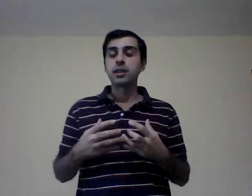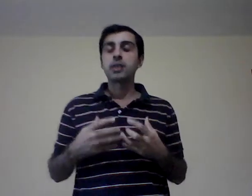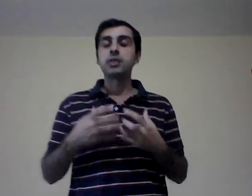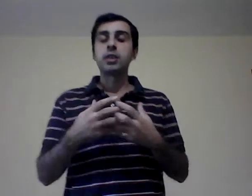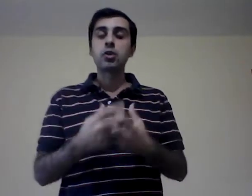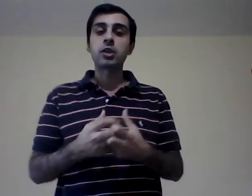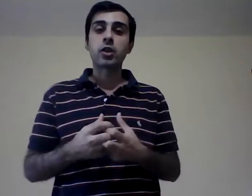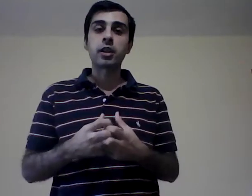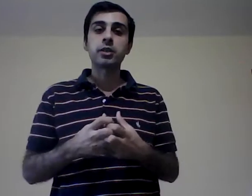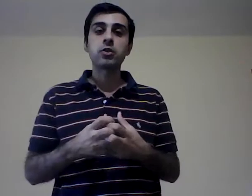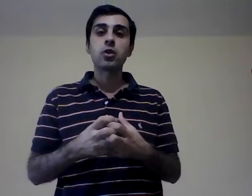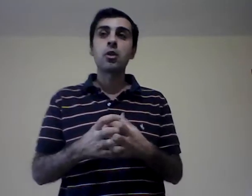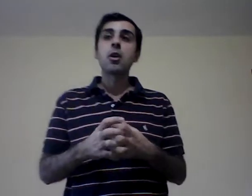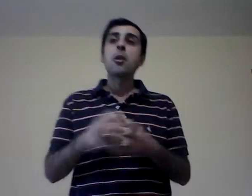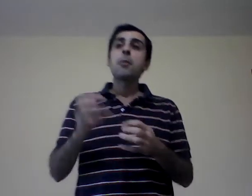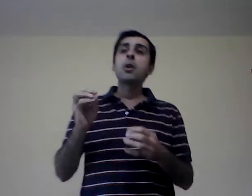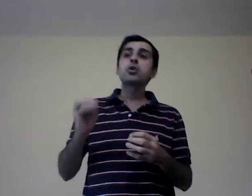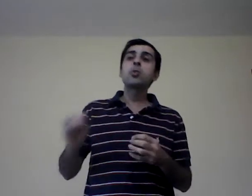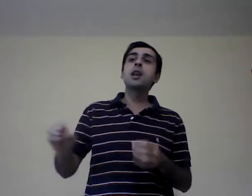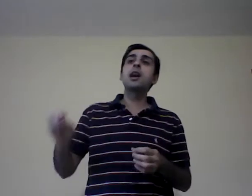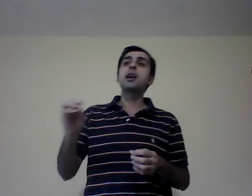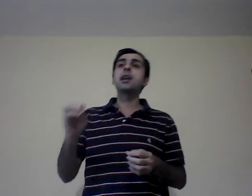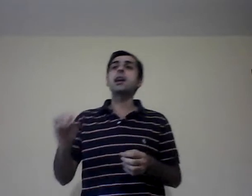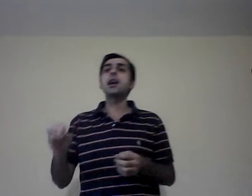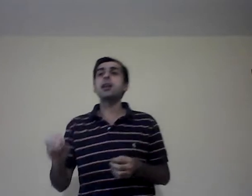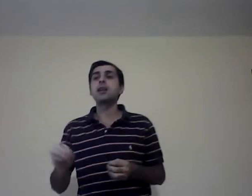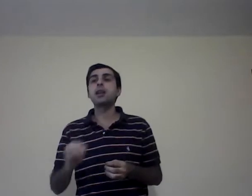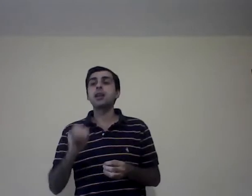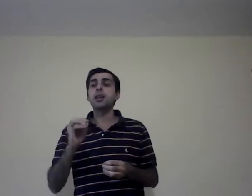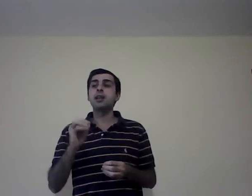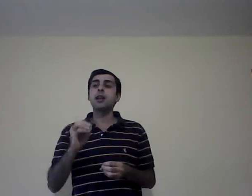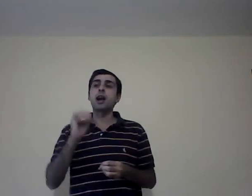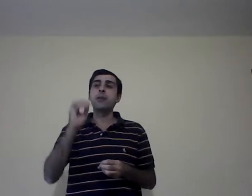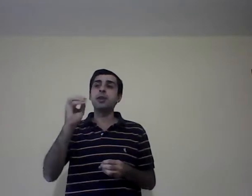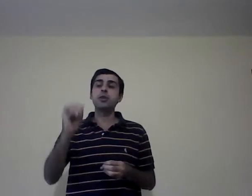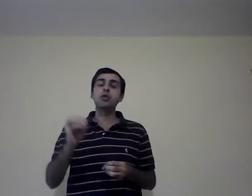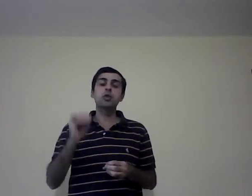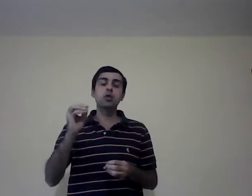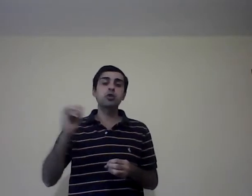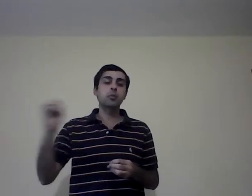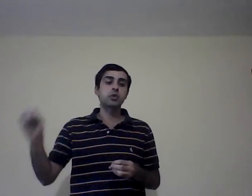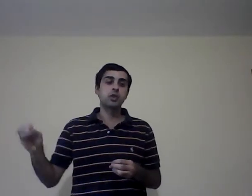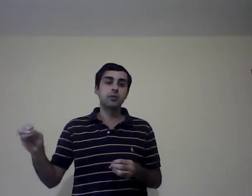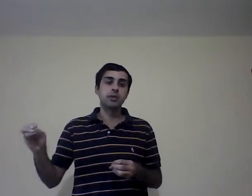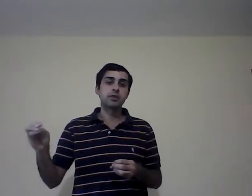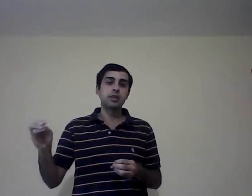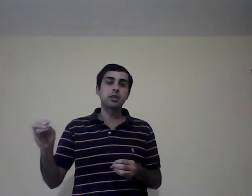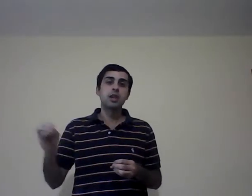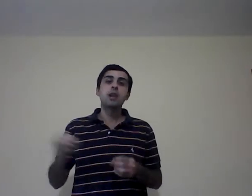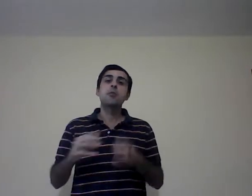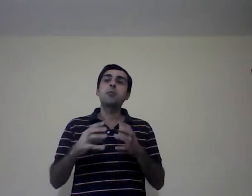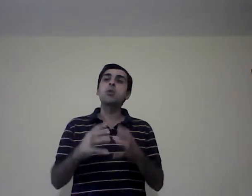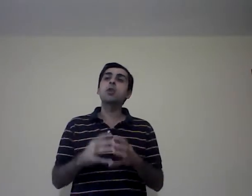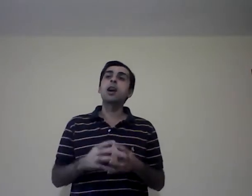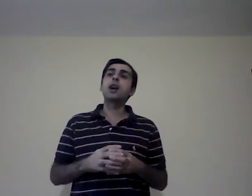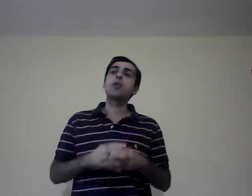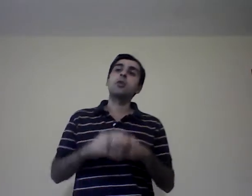diseñó esta organización. Pero a su vez le agrega el al menor costo posible, ¿sí? Busca o está